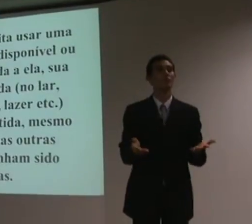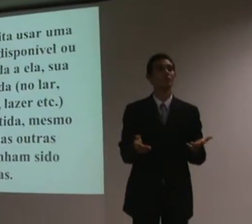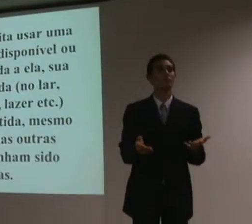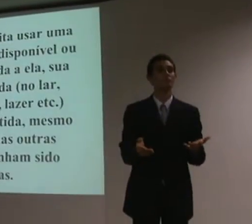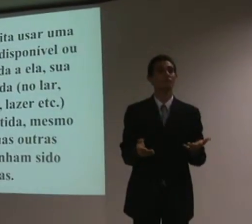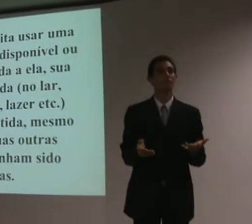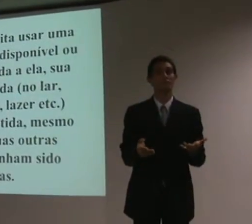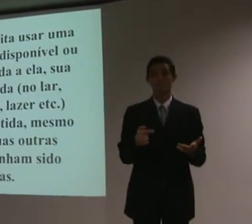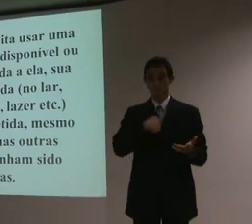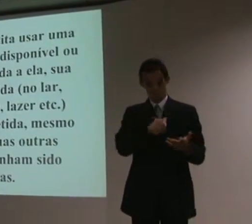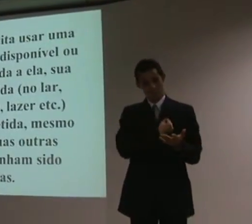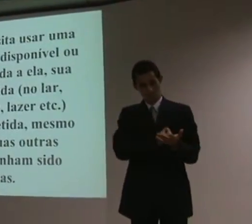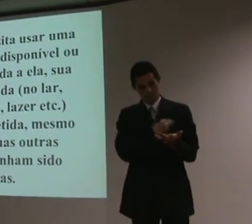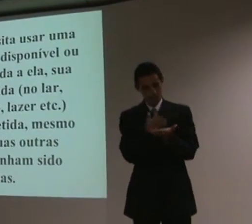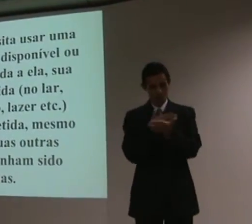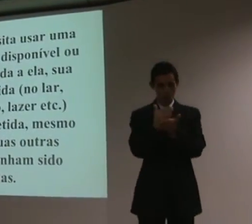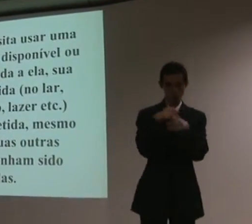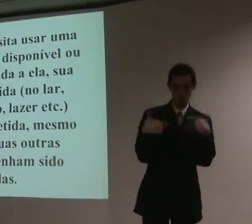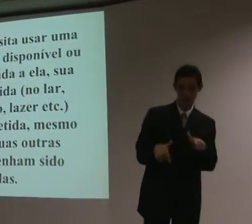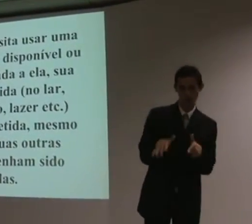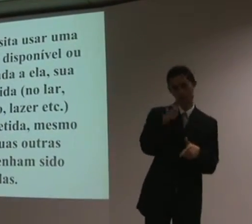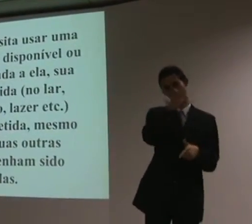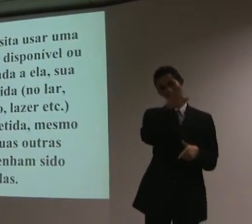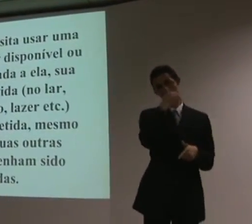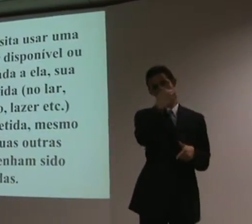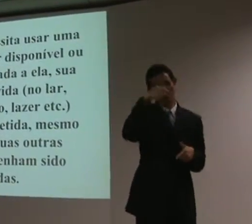Quando eu comecei a trabalhar, né, então, na década de 60, 70,